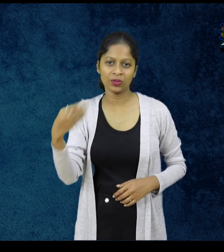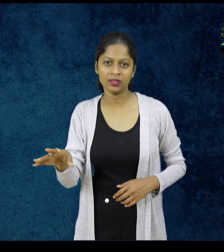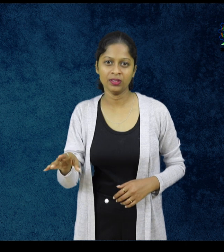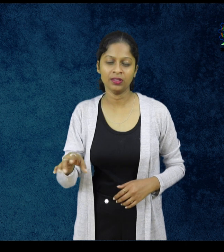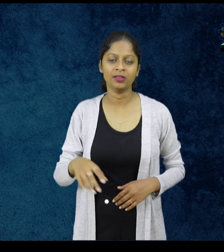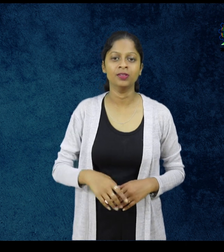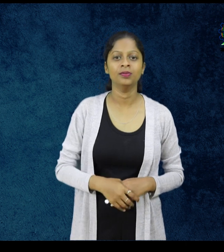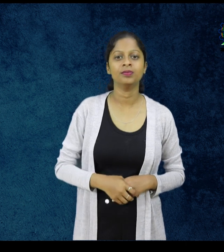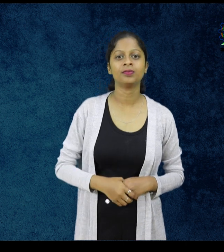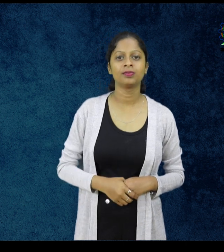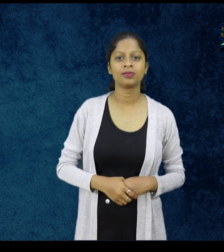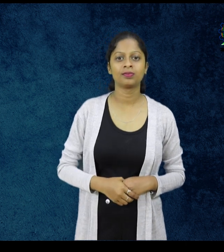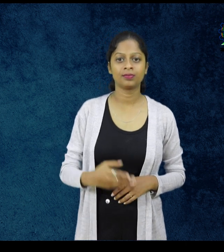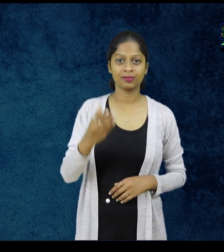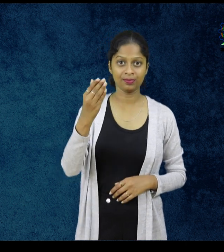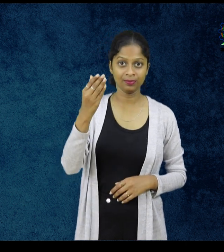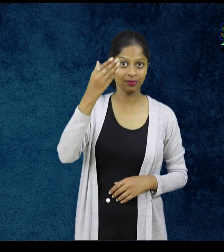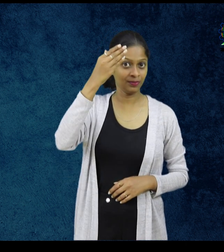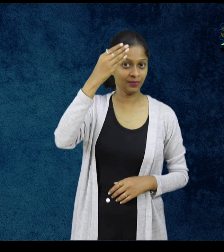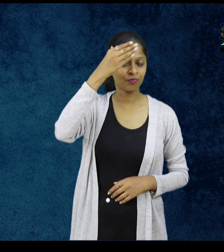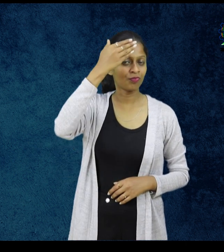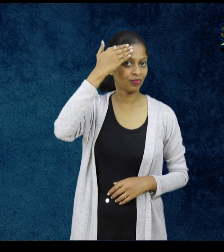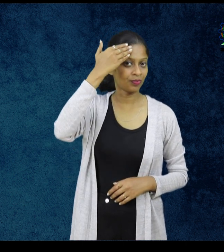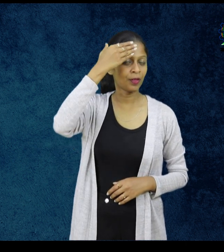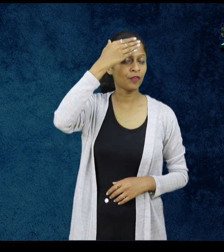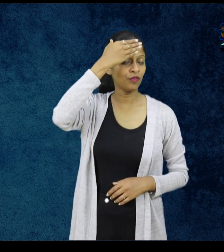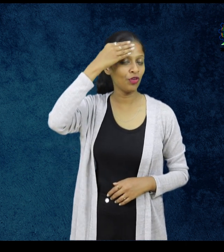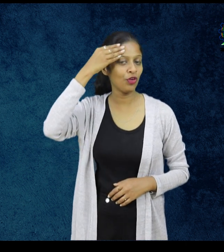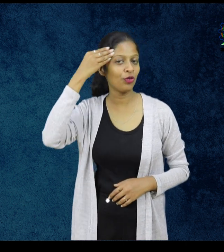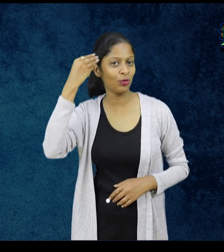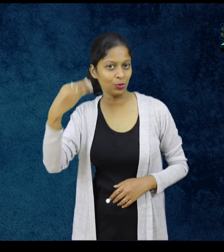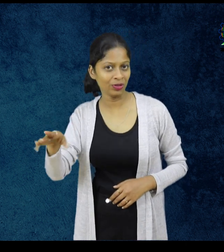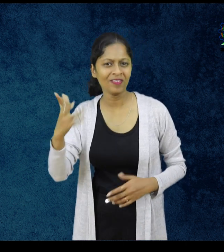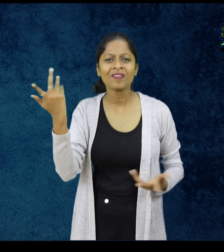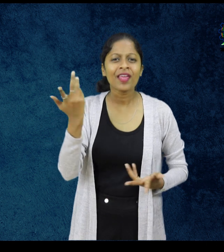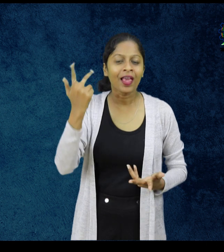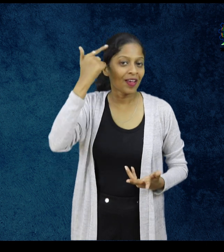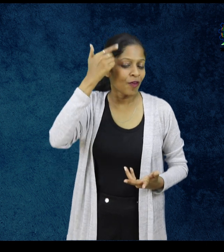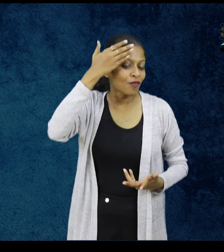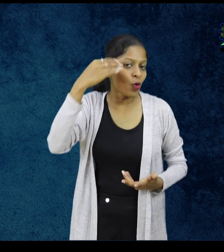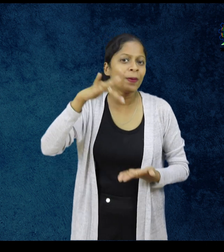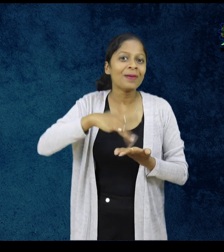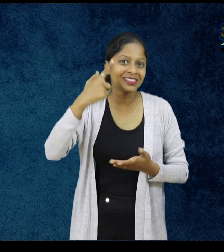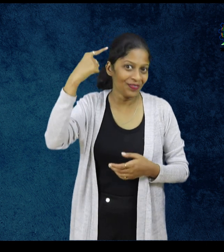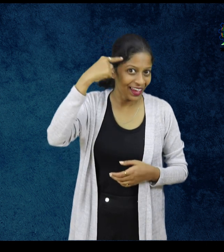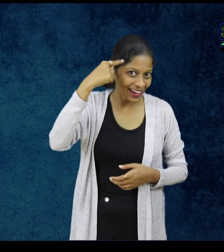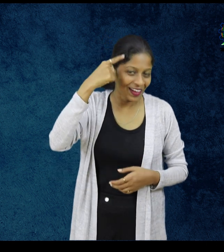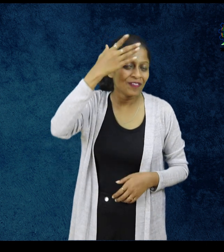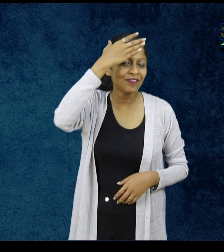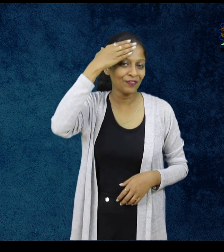भूलना पूरे हाथ को माथे पर फेर कट छोड़ना ये साइन क्यों? क्योंकि